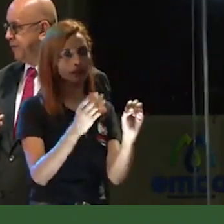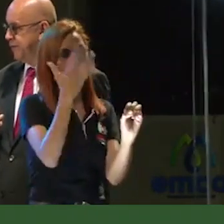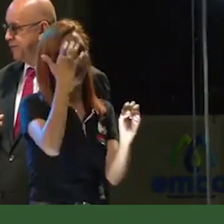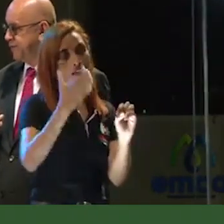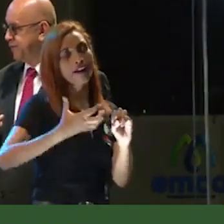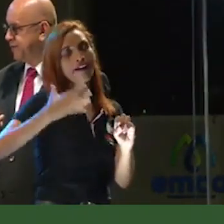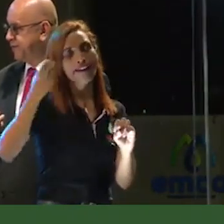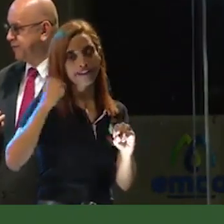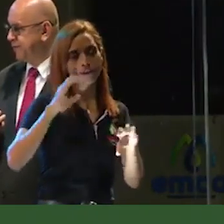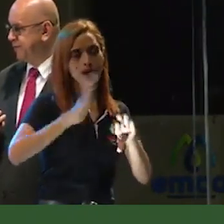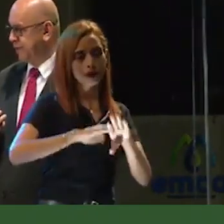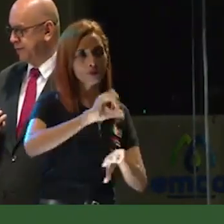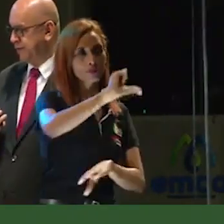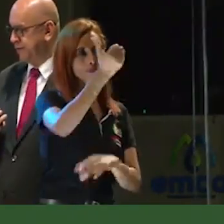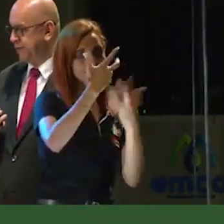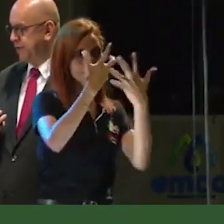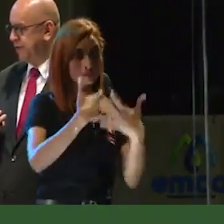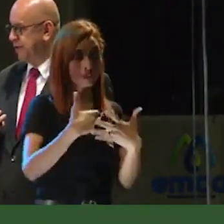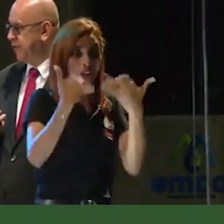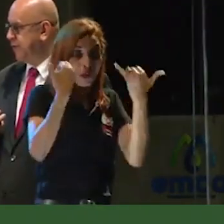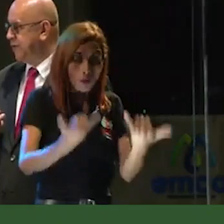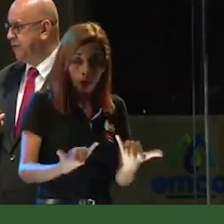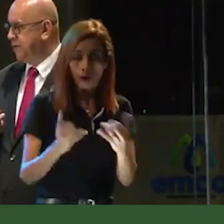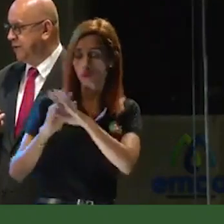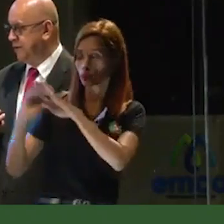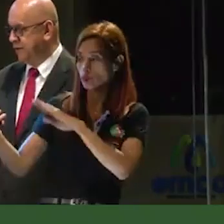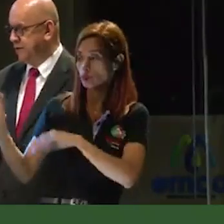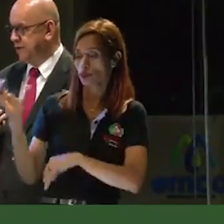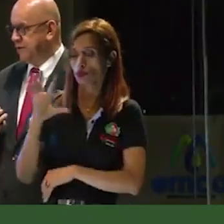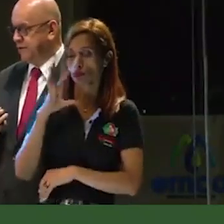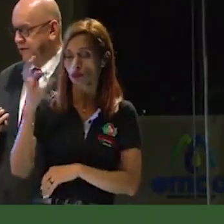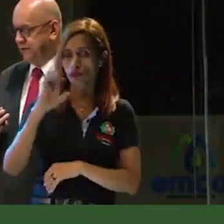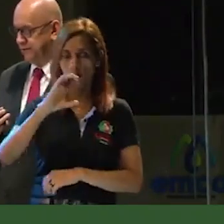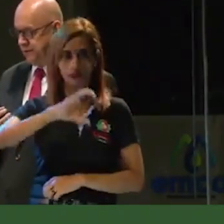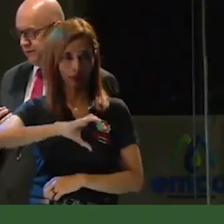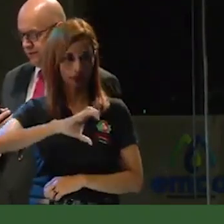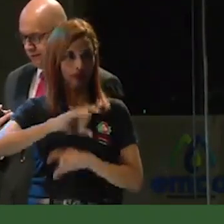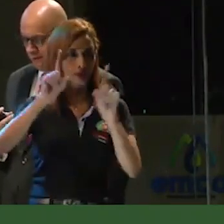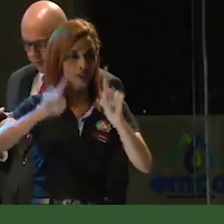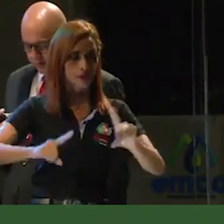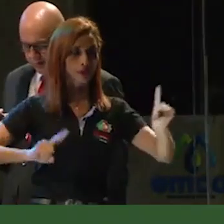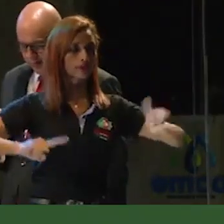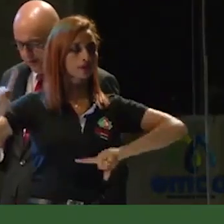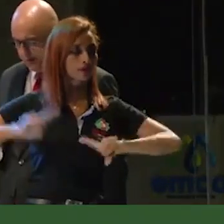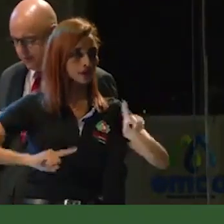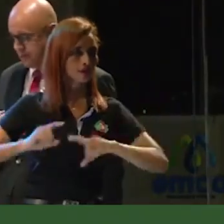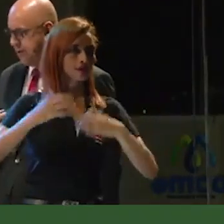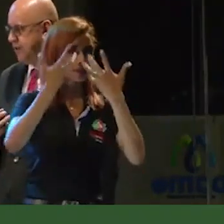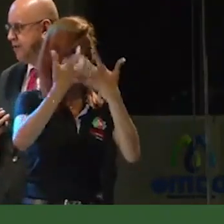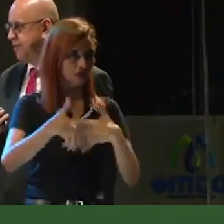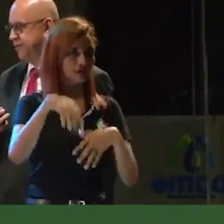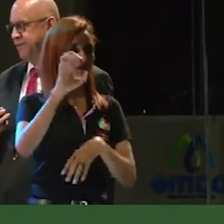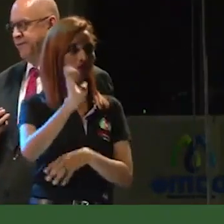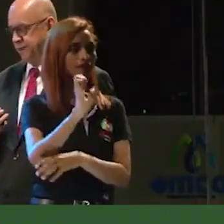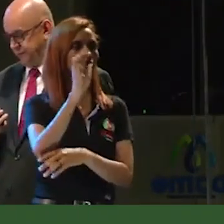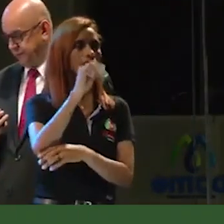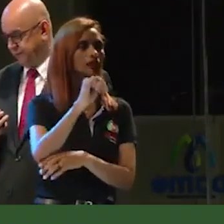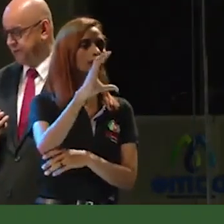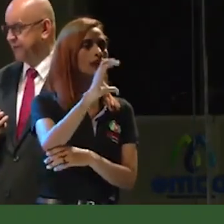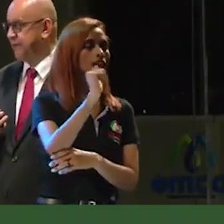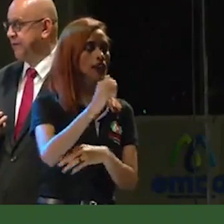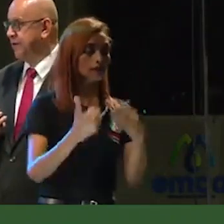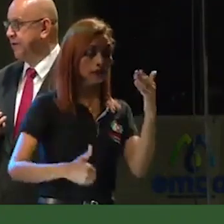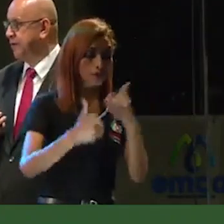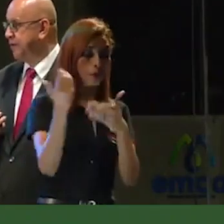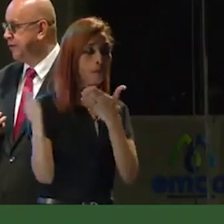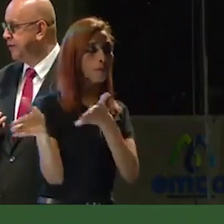quiero hacerle la invitación a nuestro señor alcalde, a nuestro gerente de empresas municipales de Calarca, que revisemos el plan de